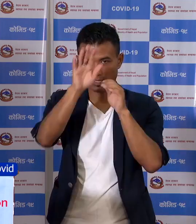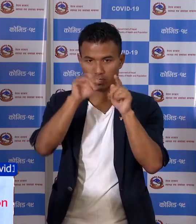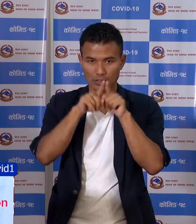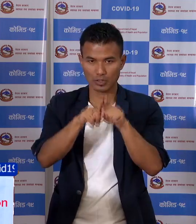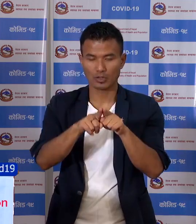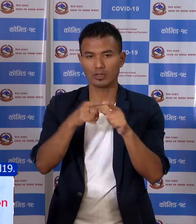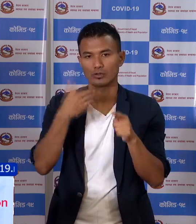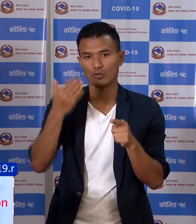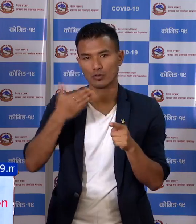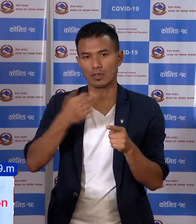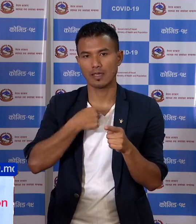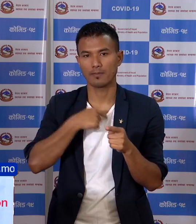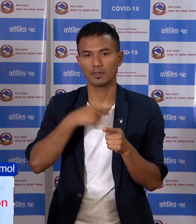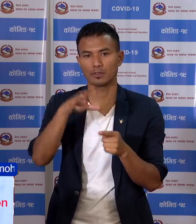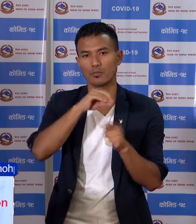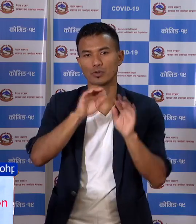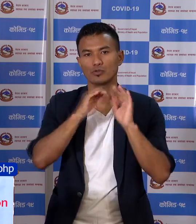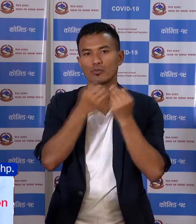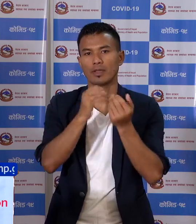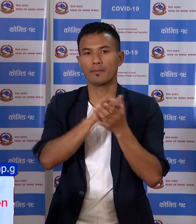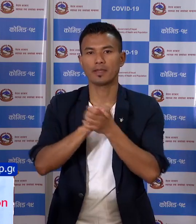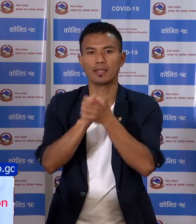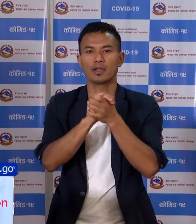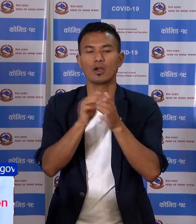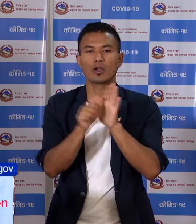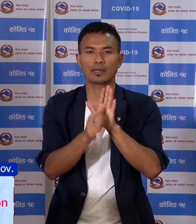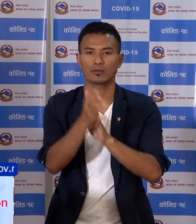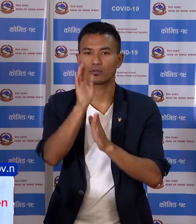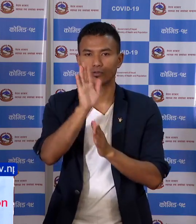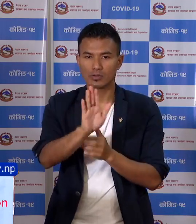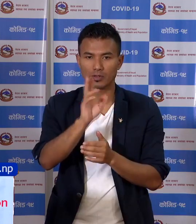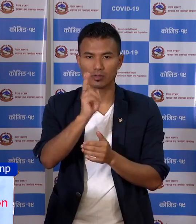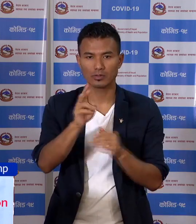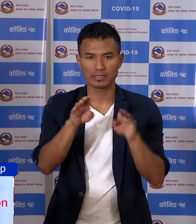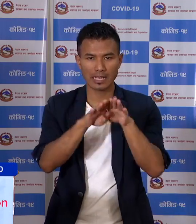सदय बचाहिए हामी संपूर्ण समुदाय मिलेर अगारी बर रायेको अवस्ता चा